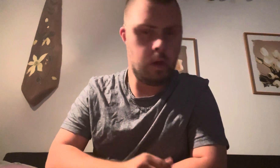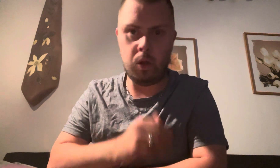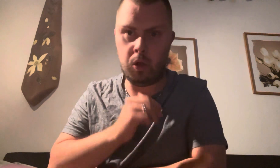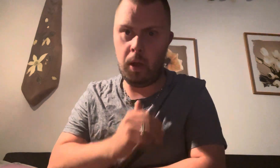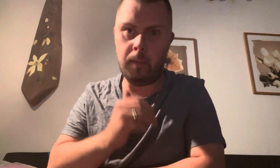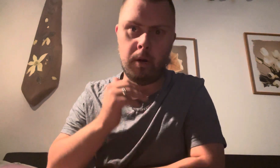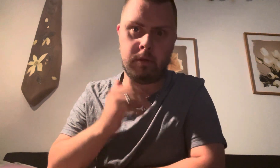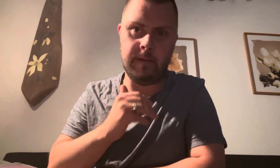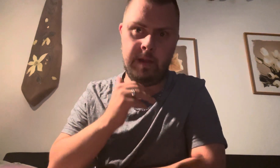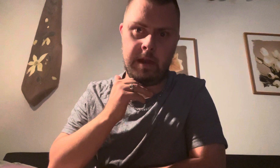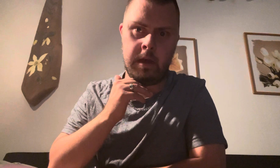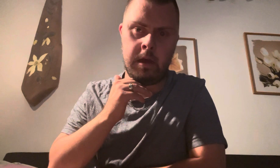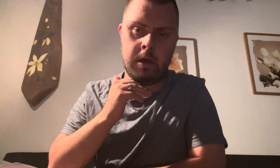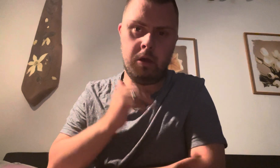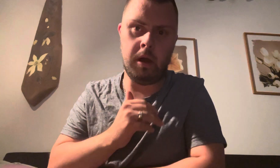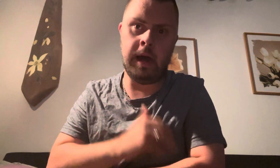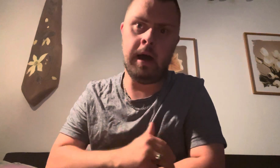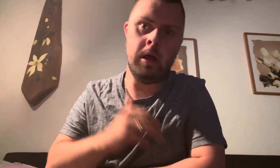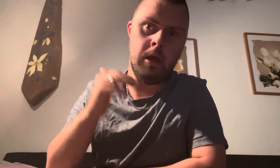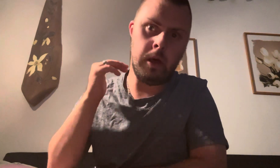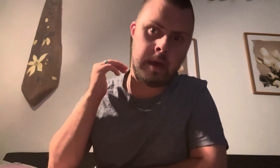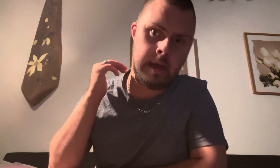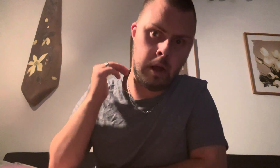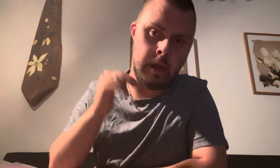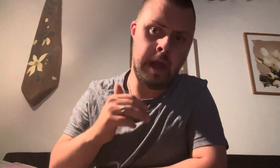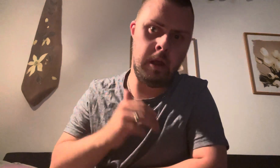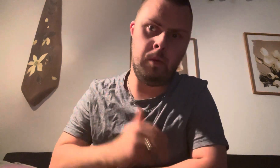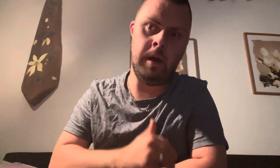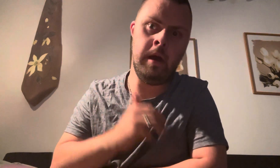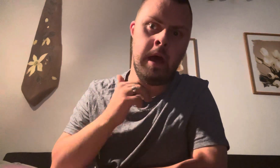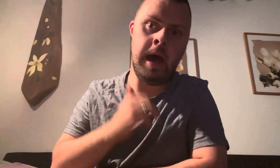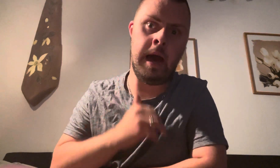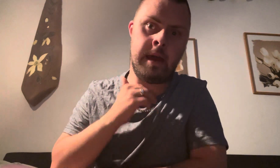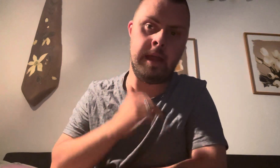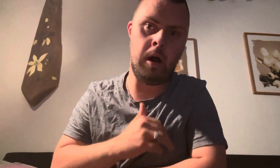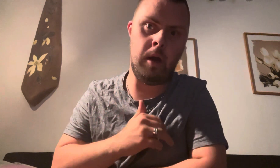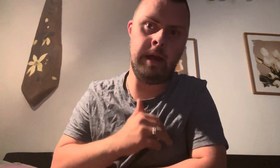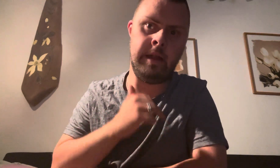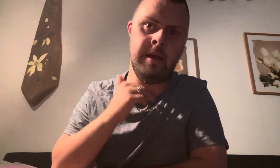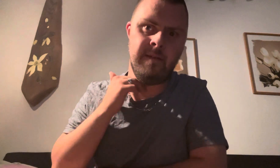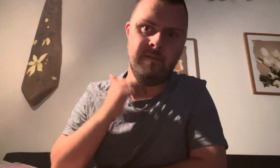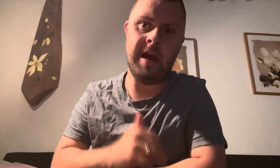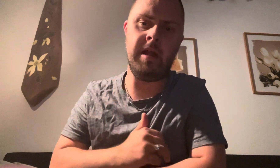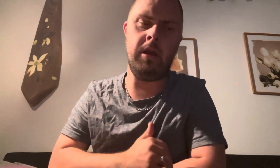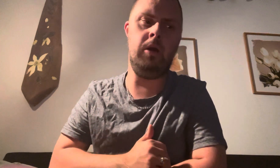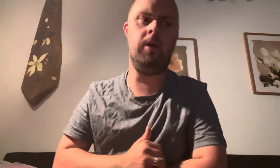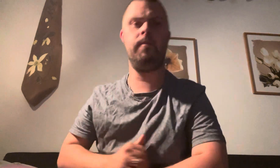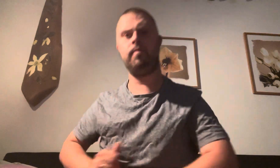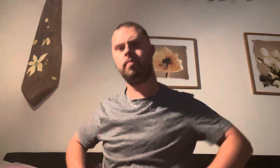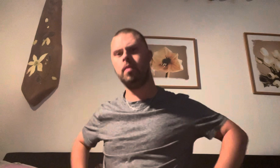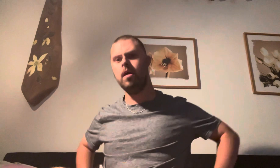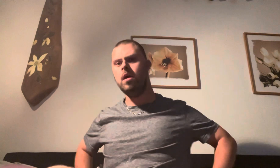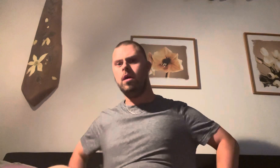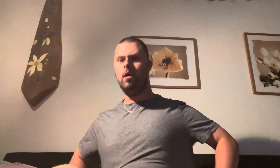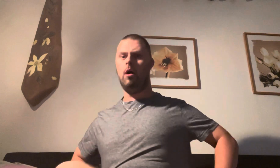nu måste vi göra glada ännu här kanalen. Vem är nu? Ja,